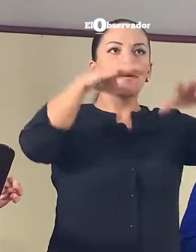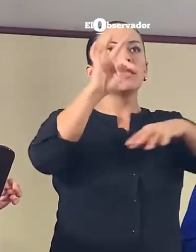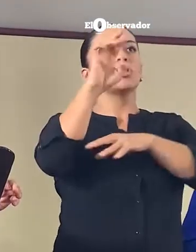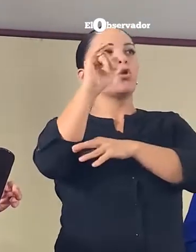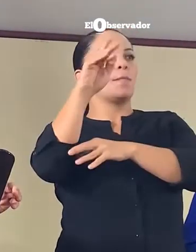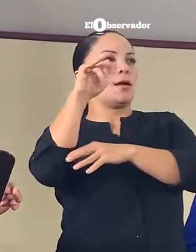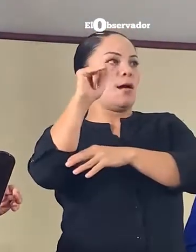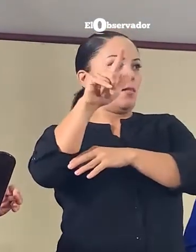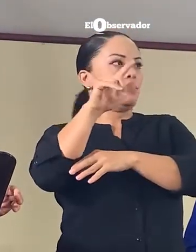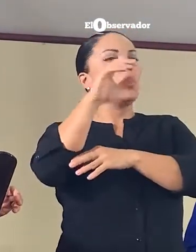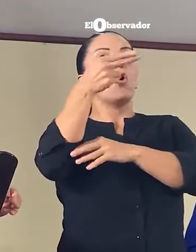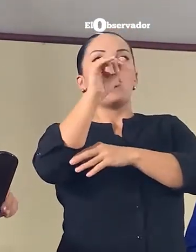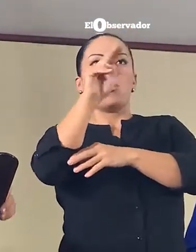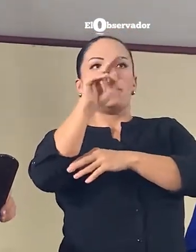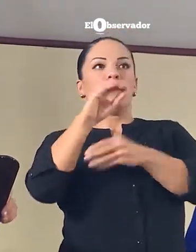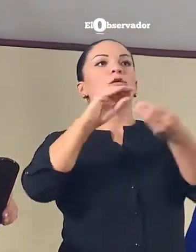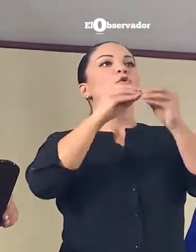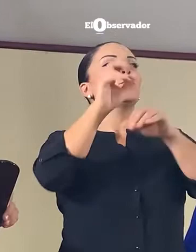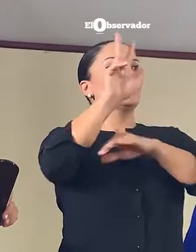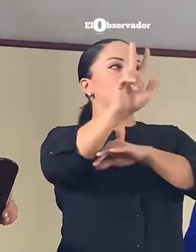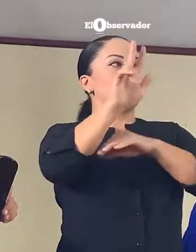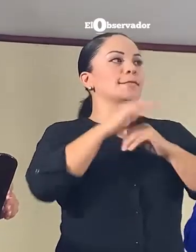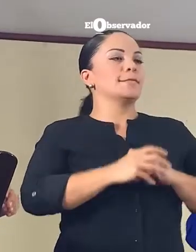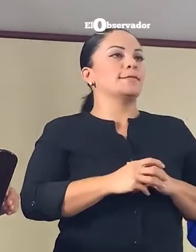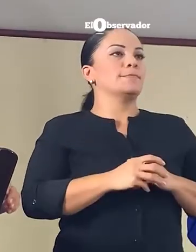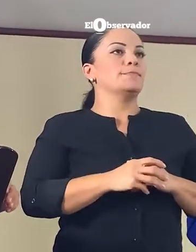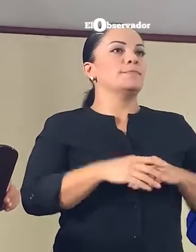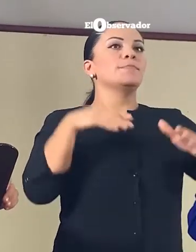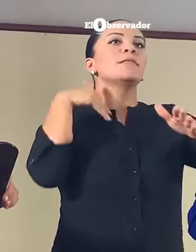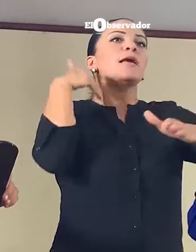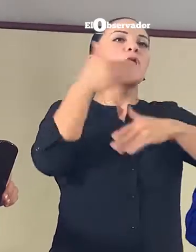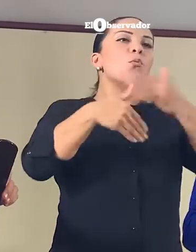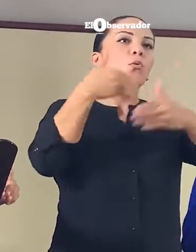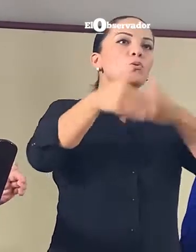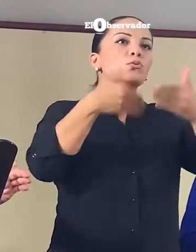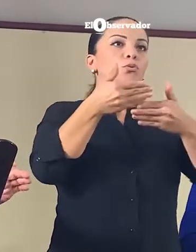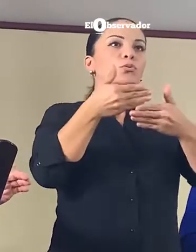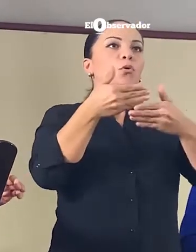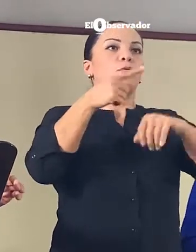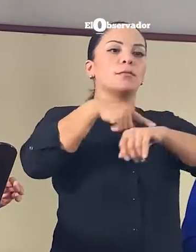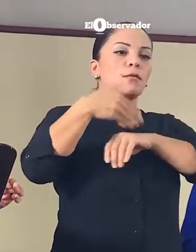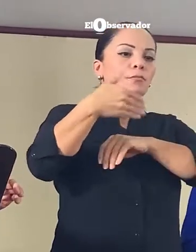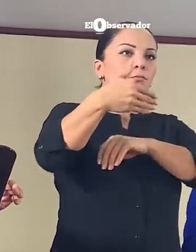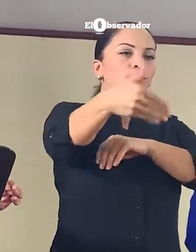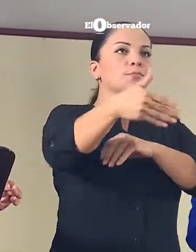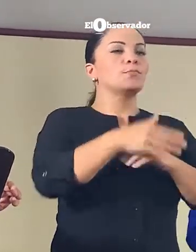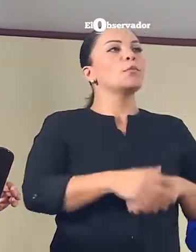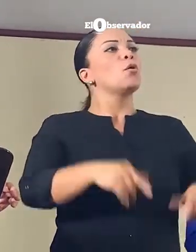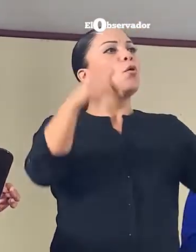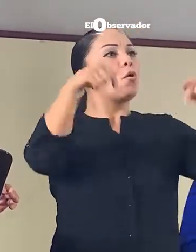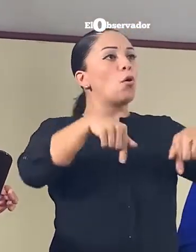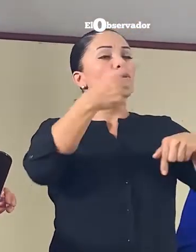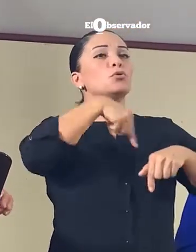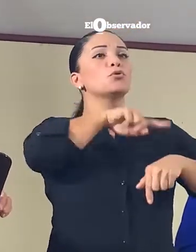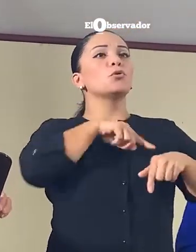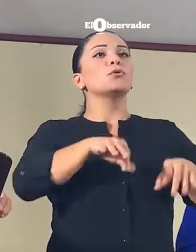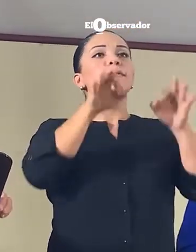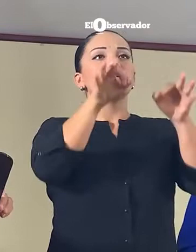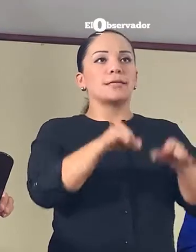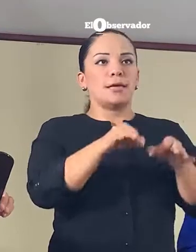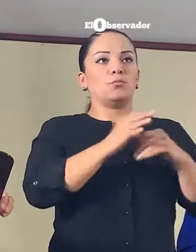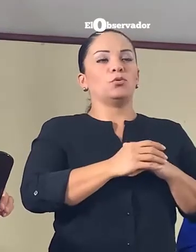a esta onda, perdón, número 13, y la evolución que pueda tener en el tiempo. Hoy hemos decidido